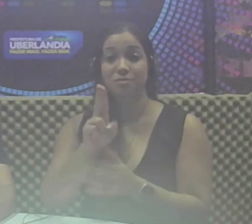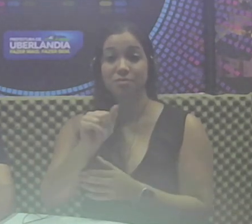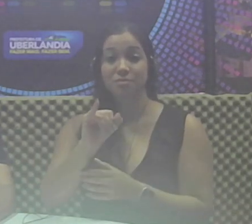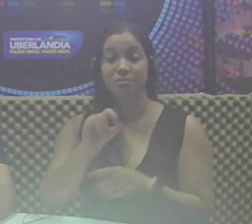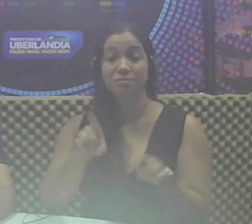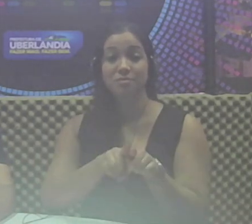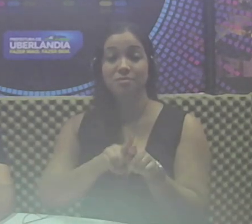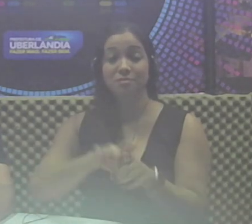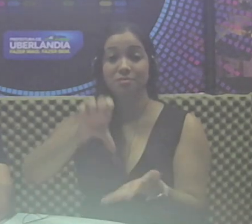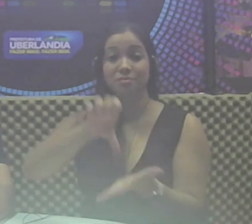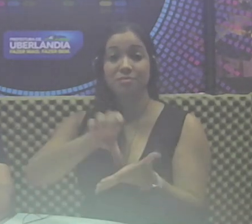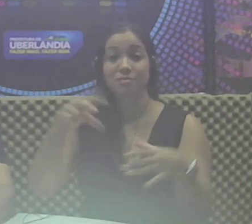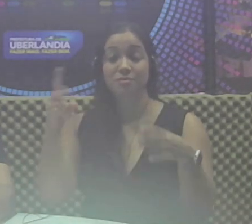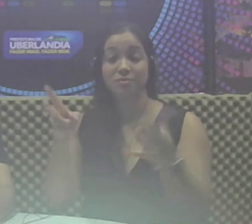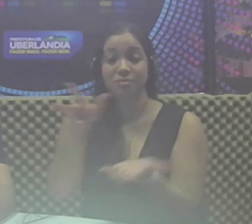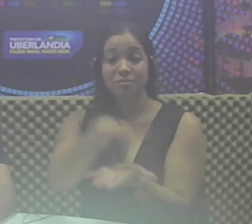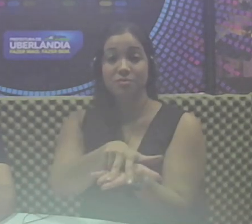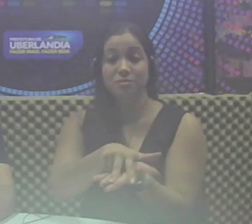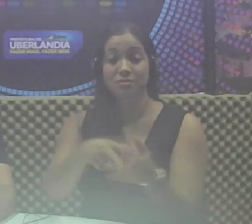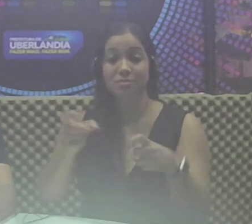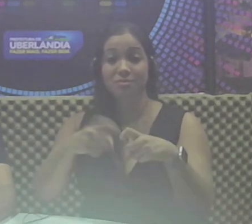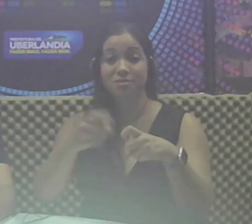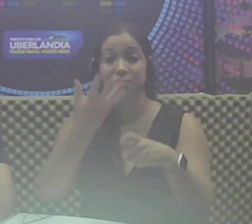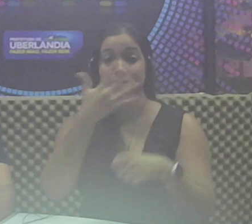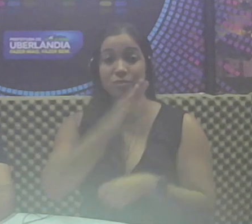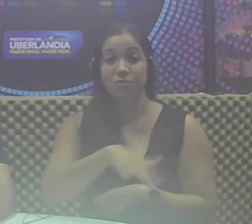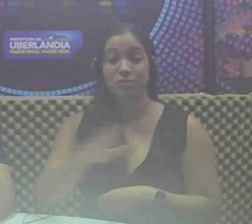e do Centro de Internação Pediátrica.